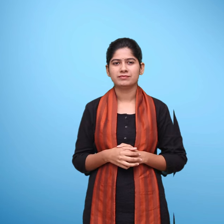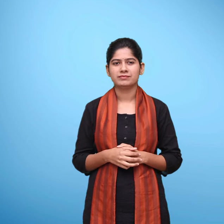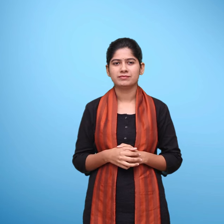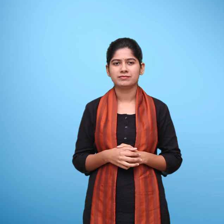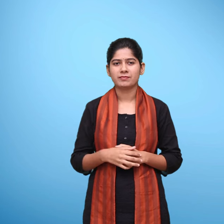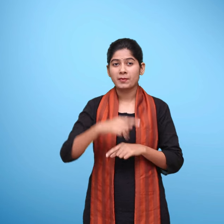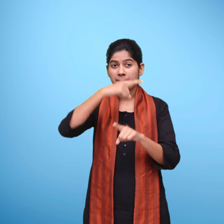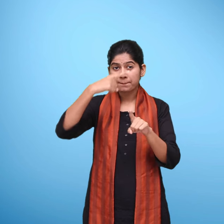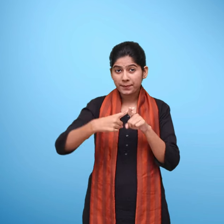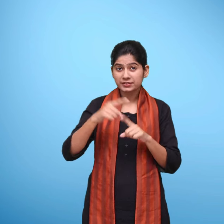दिव्यान्शु दवे